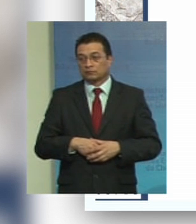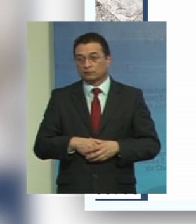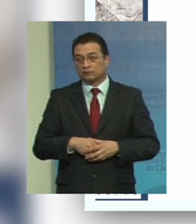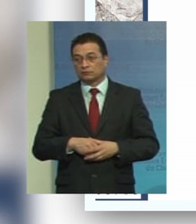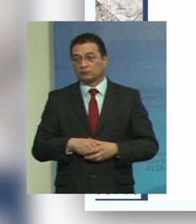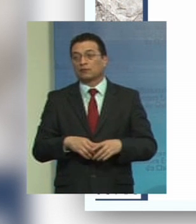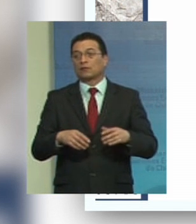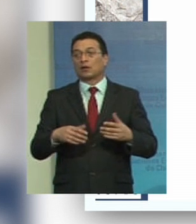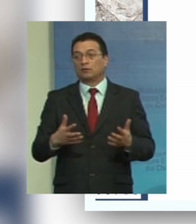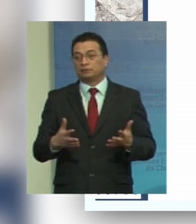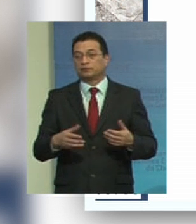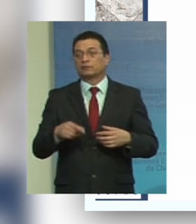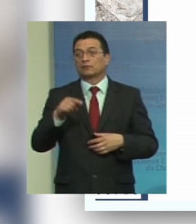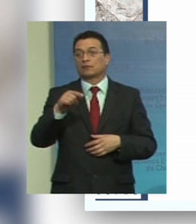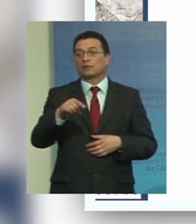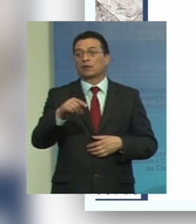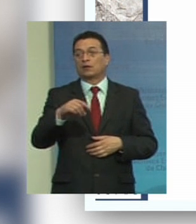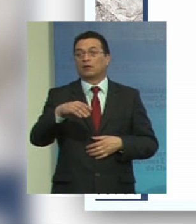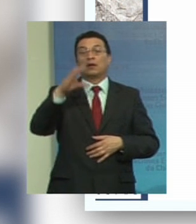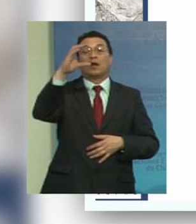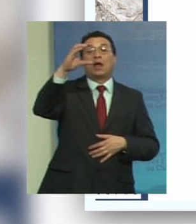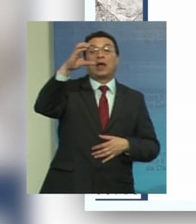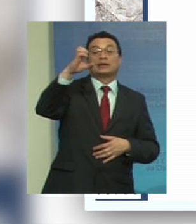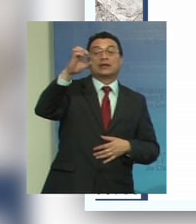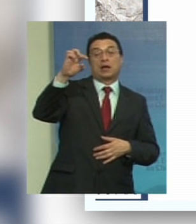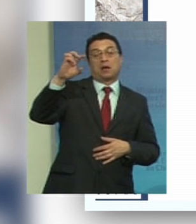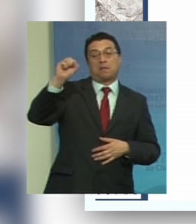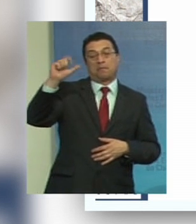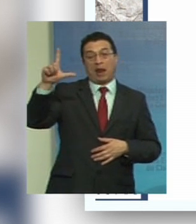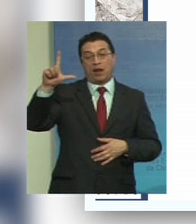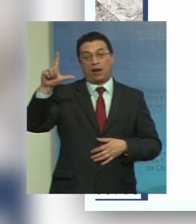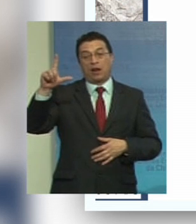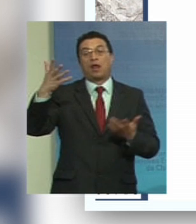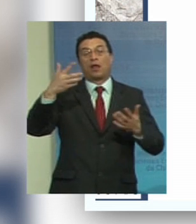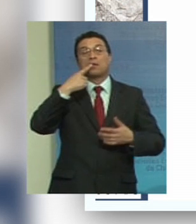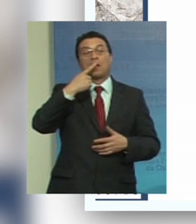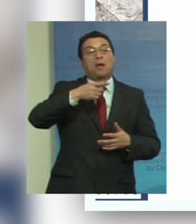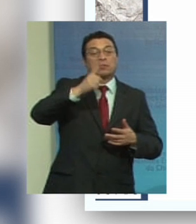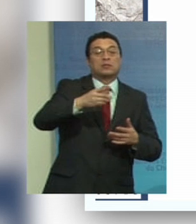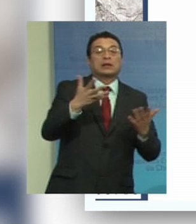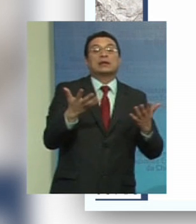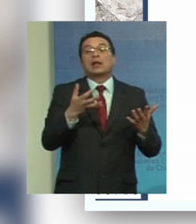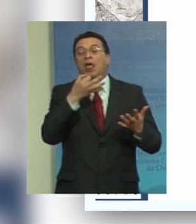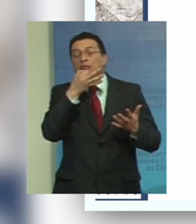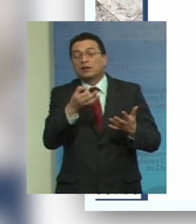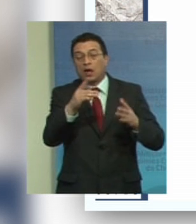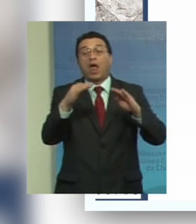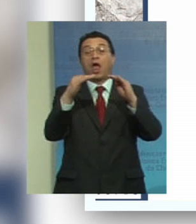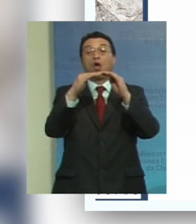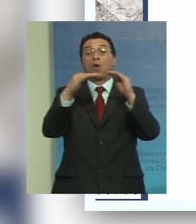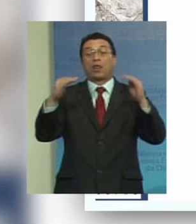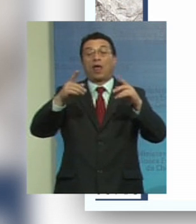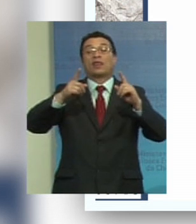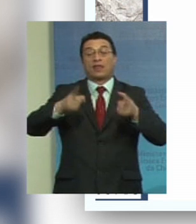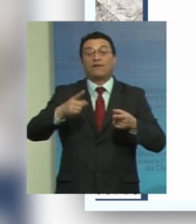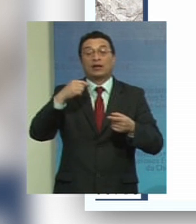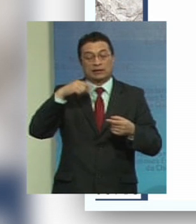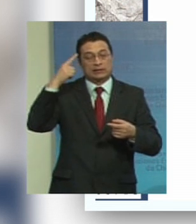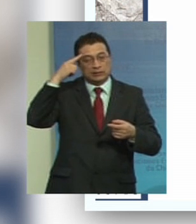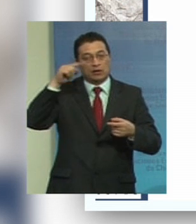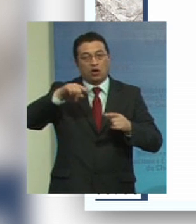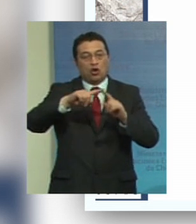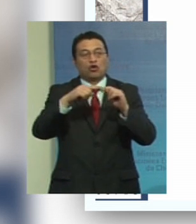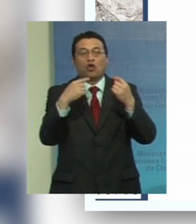bueno para la CEPAL el tema la CEPAL define que la igualdad debe ser el objetivo de